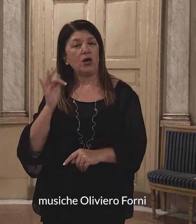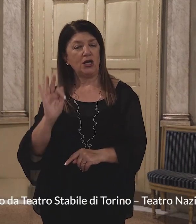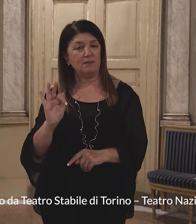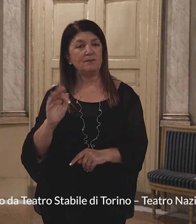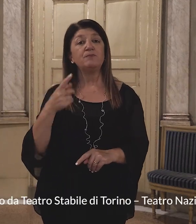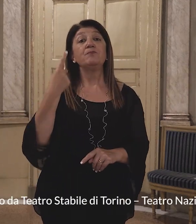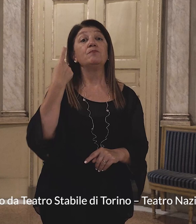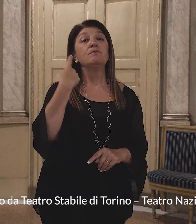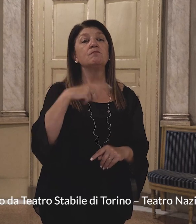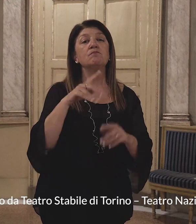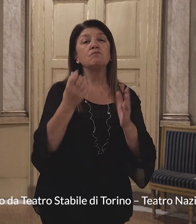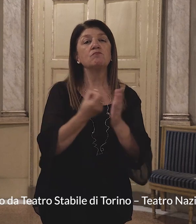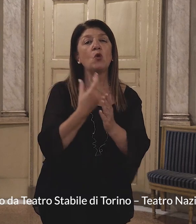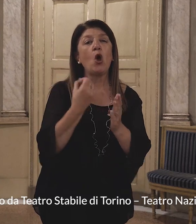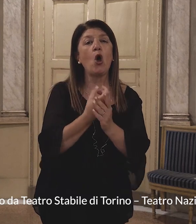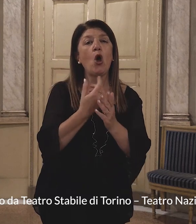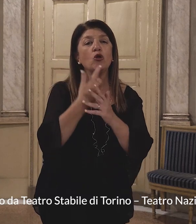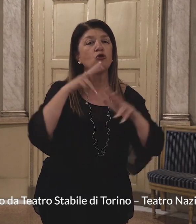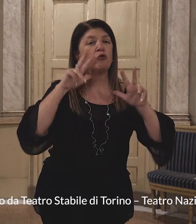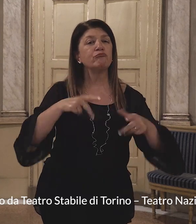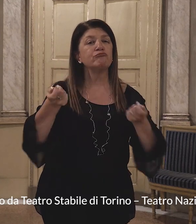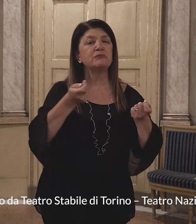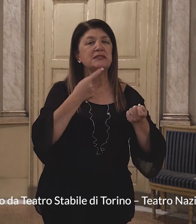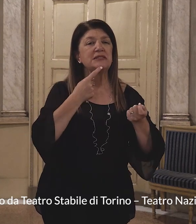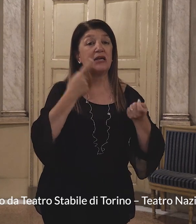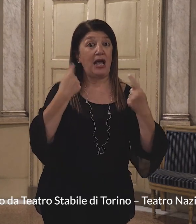Prodotto da Teatro Stabile di Torino, Teatro Nazionale.